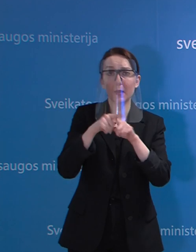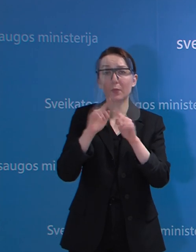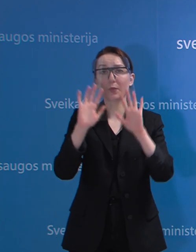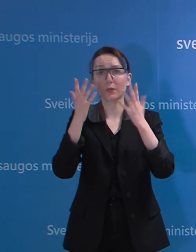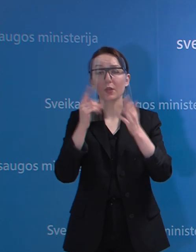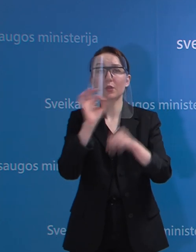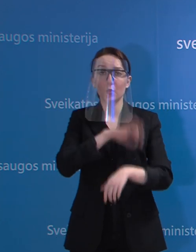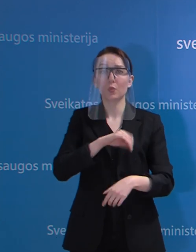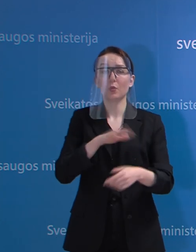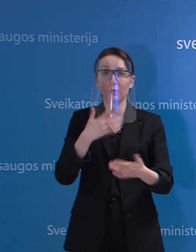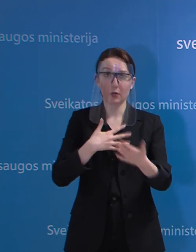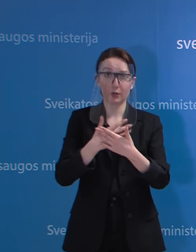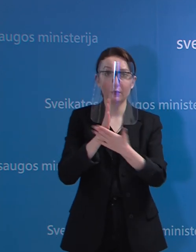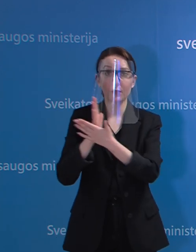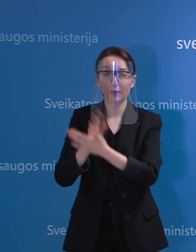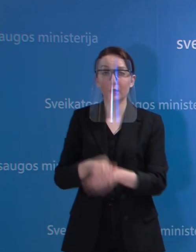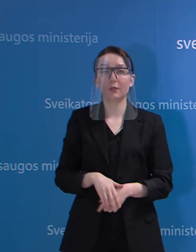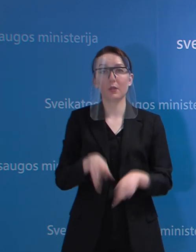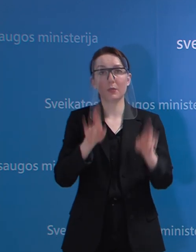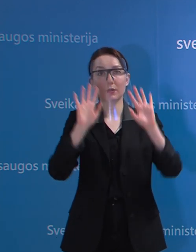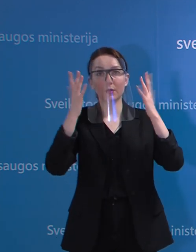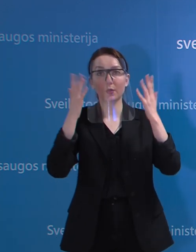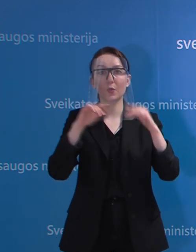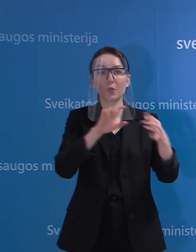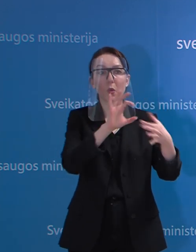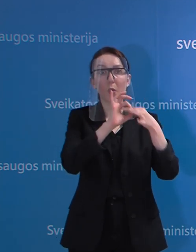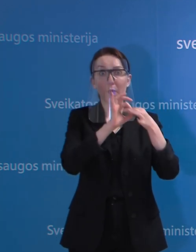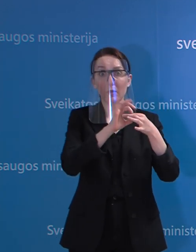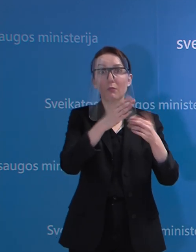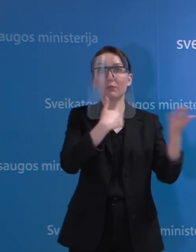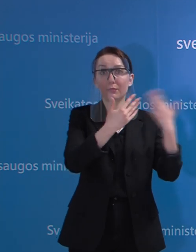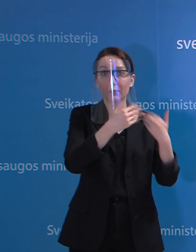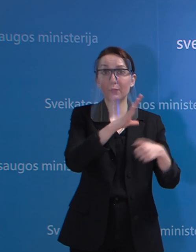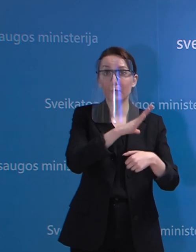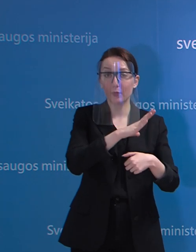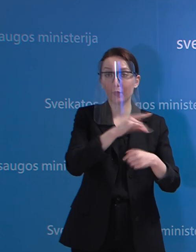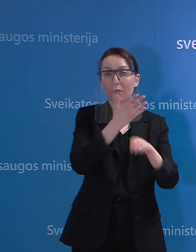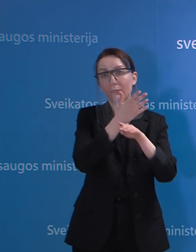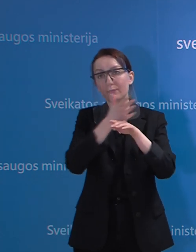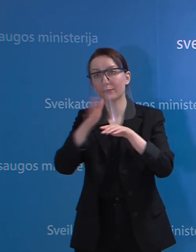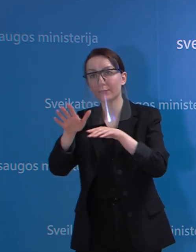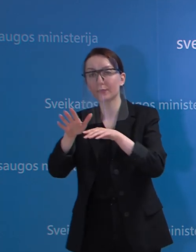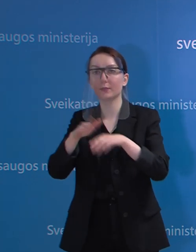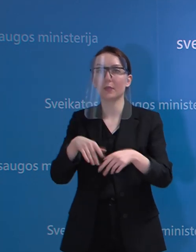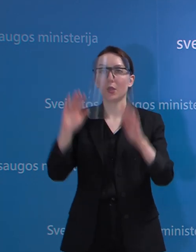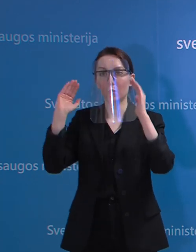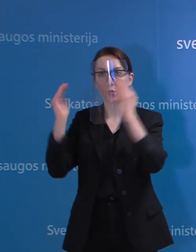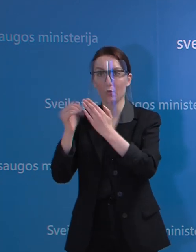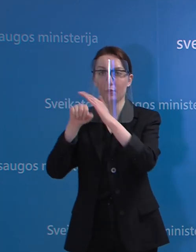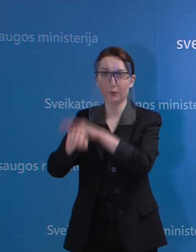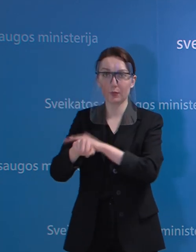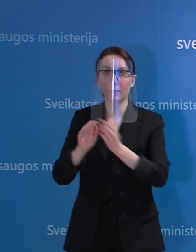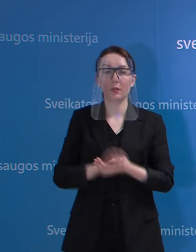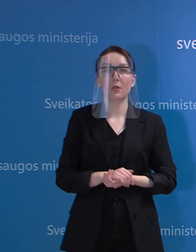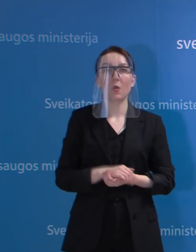užsikrėtimo atvejai, izoliuoja visus turėjusius kontaktą, stengiasi persiorganizuoti seikatos